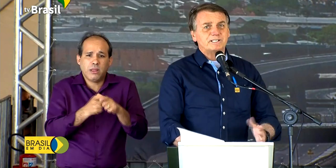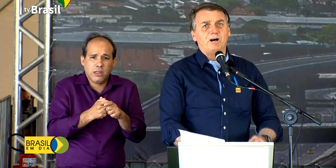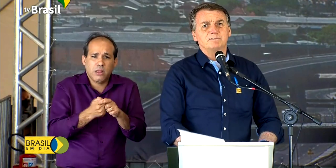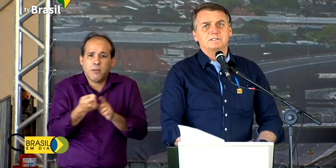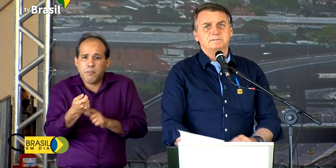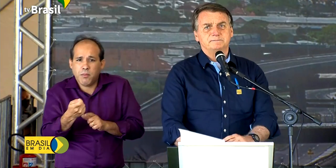foram salvos.